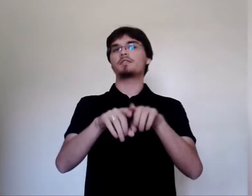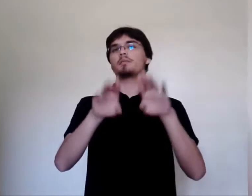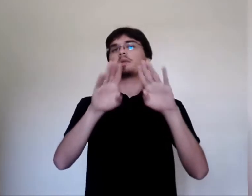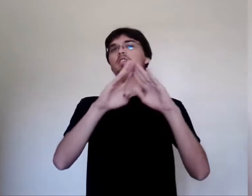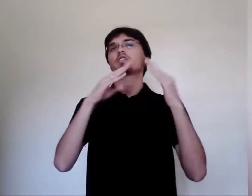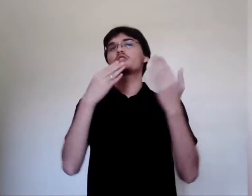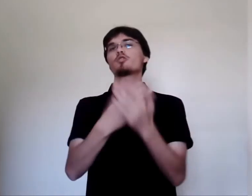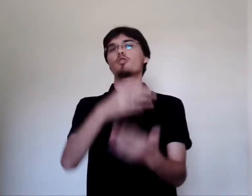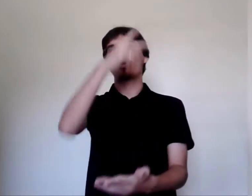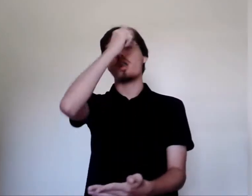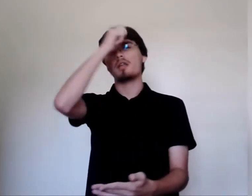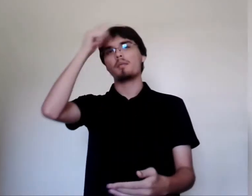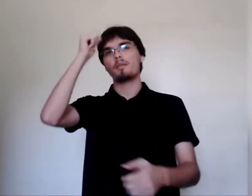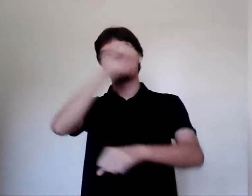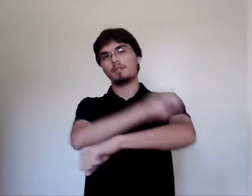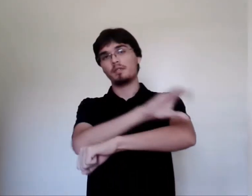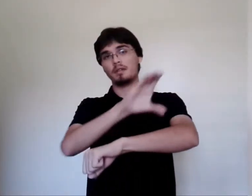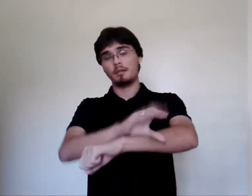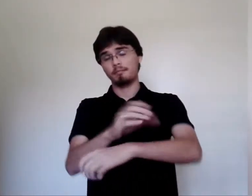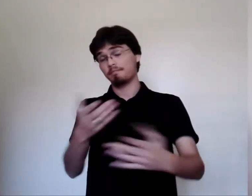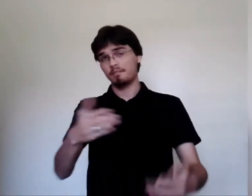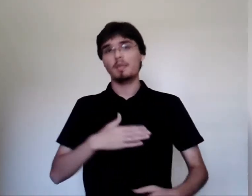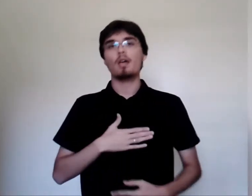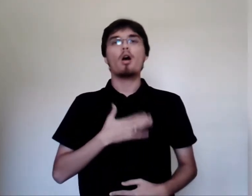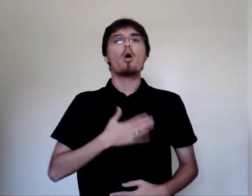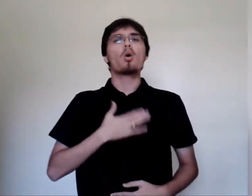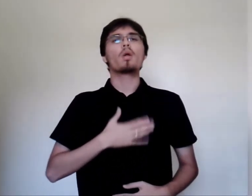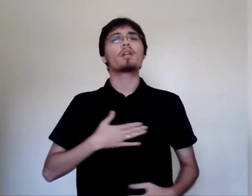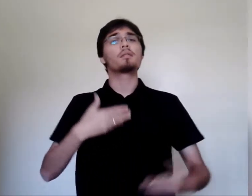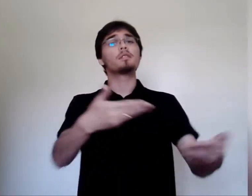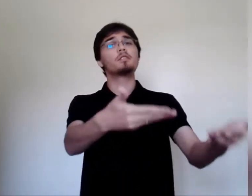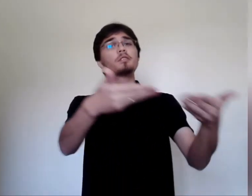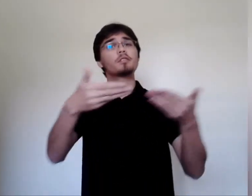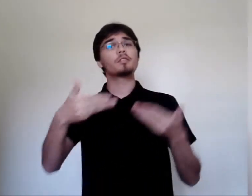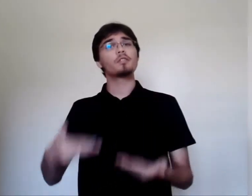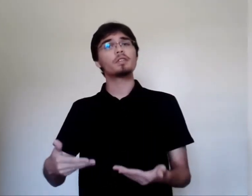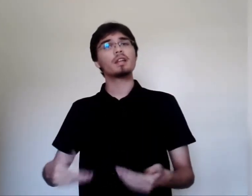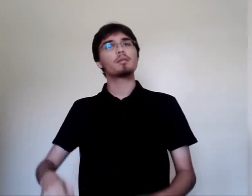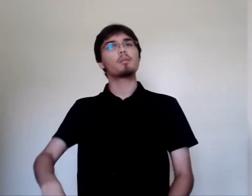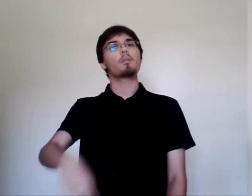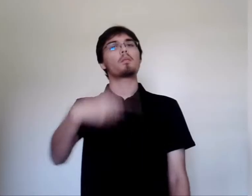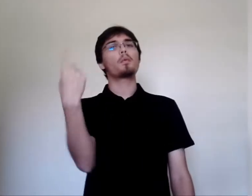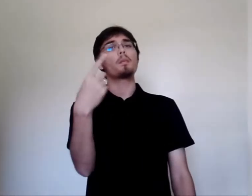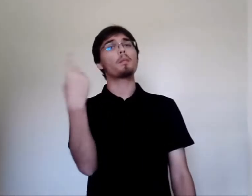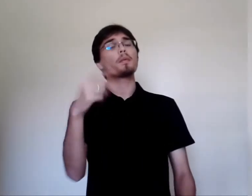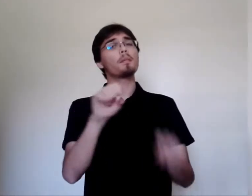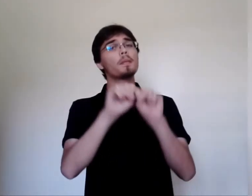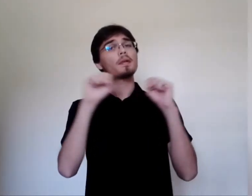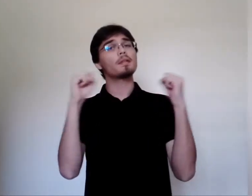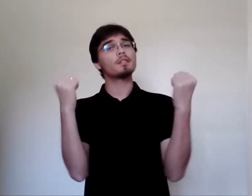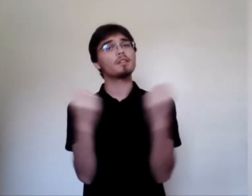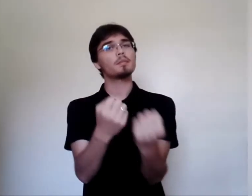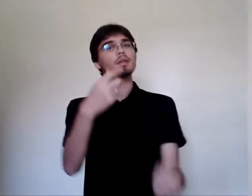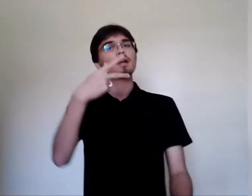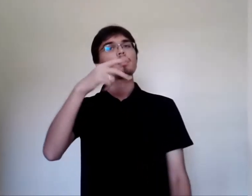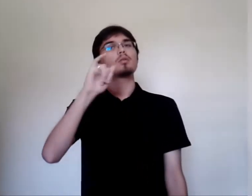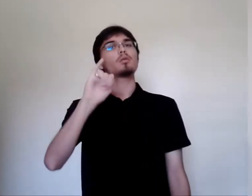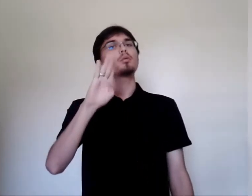parcerias do município de São Carlos. Gostaríamos de convidar a todos para o primeiro seminário do Programa